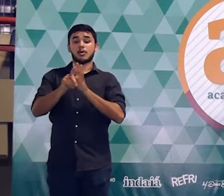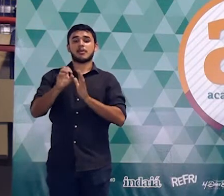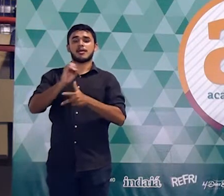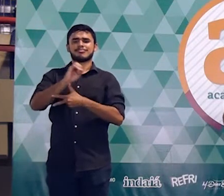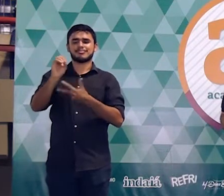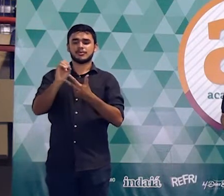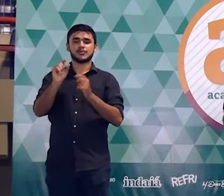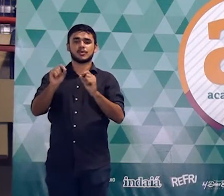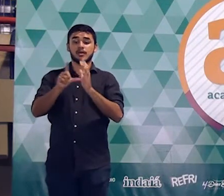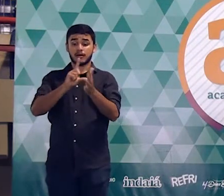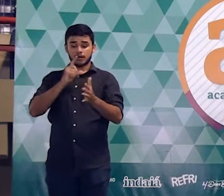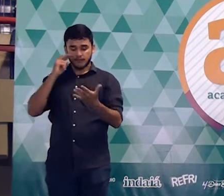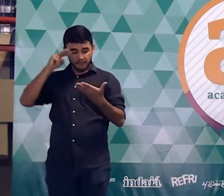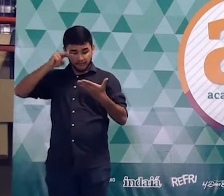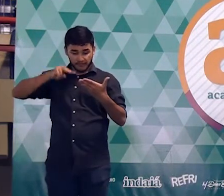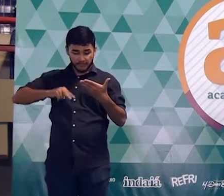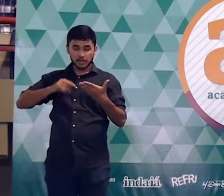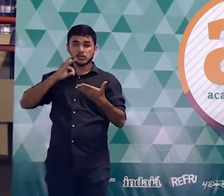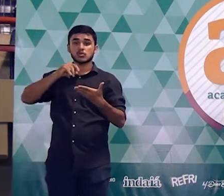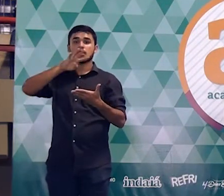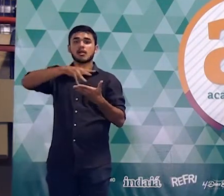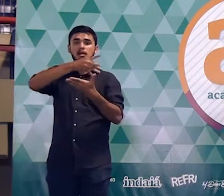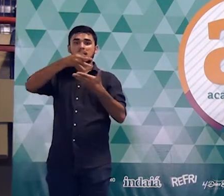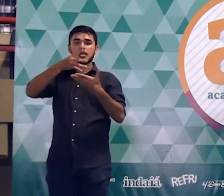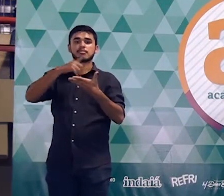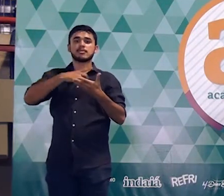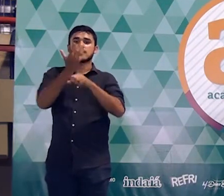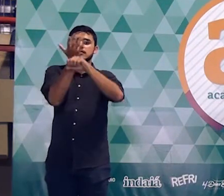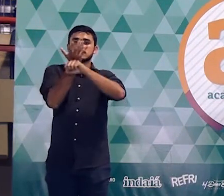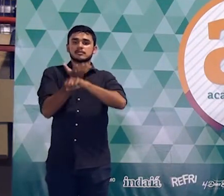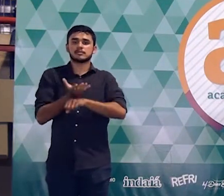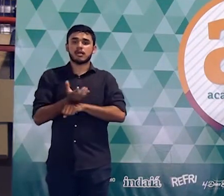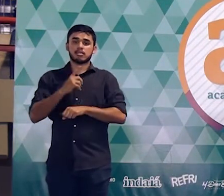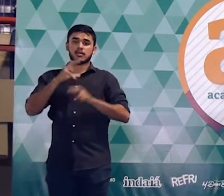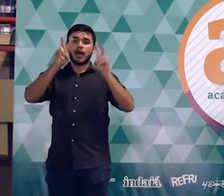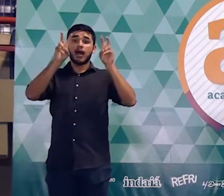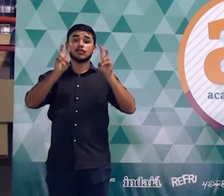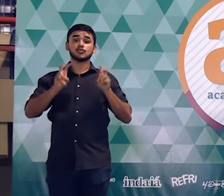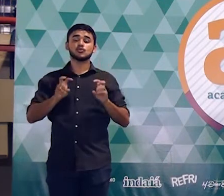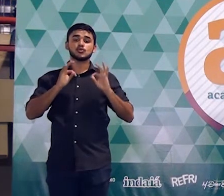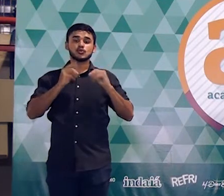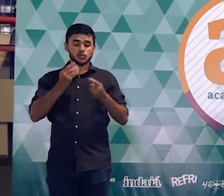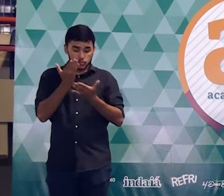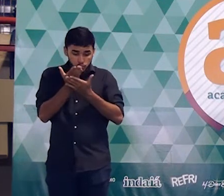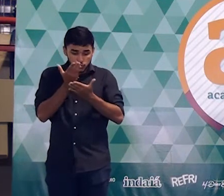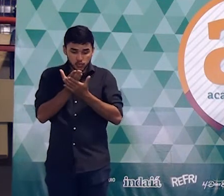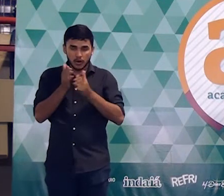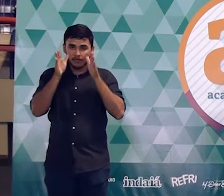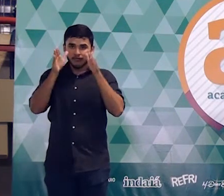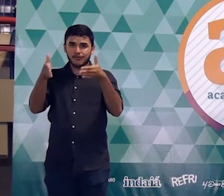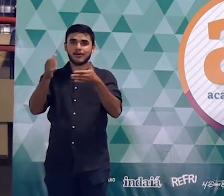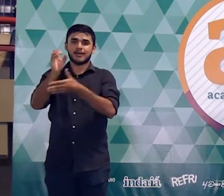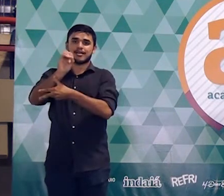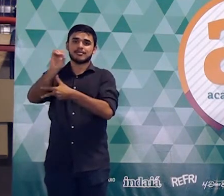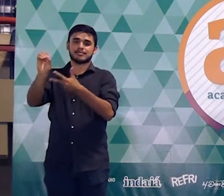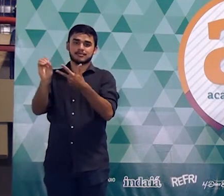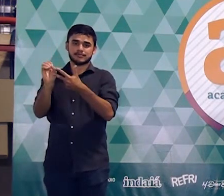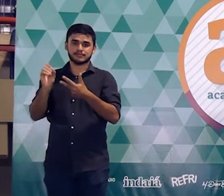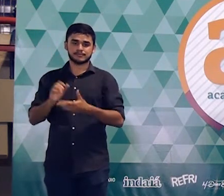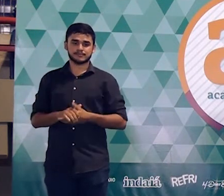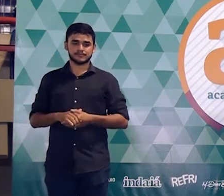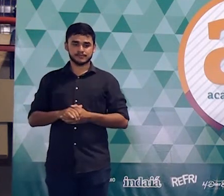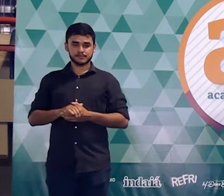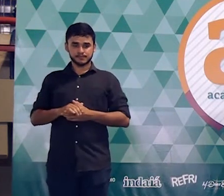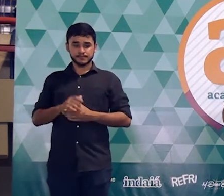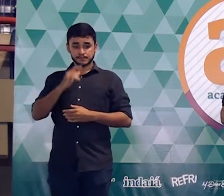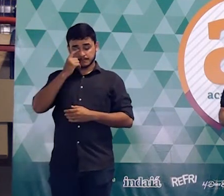desse documento, pessoal, existe uma competência que é a competência de número 2. Deixa eu passar aqui pra vocês. A